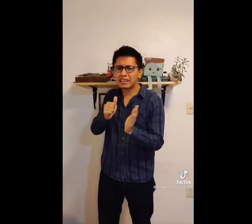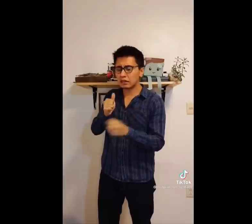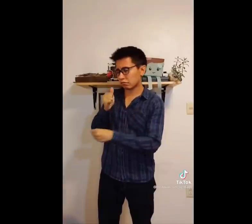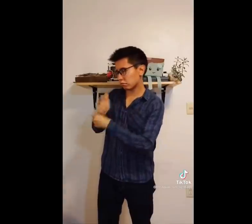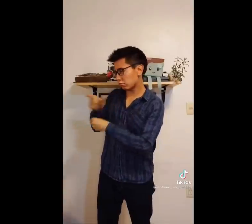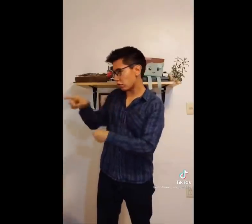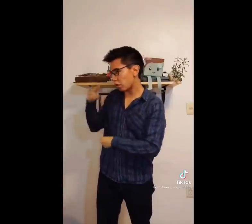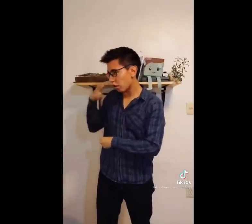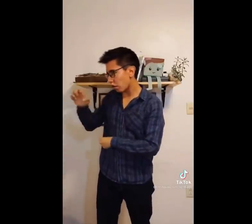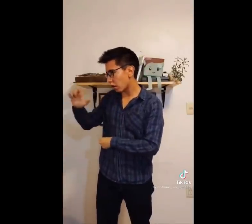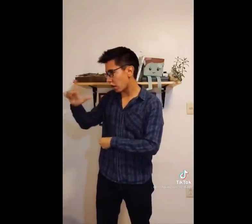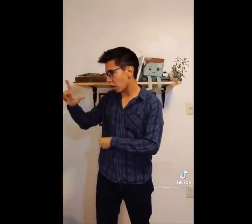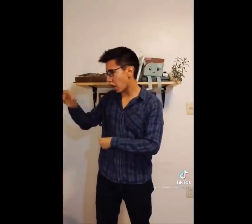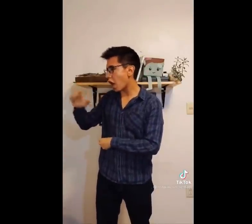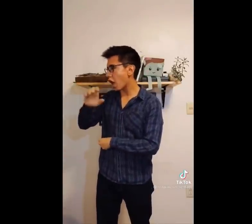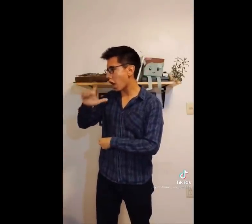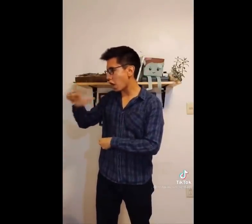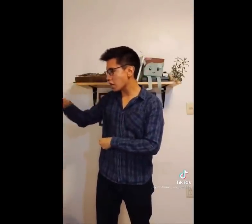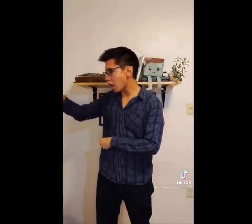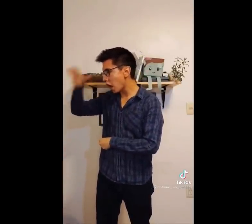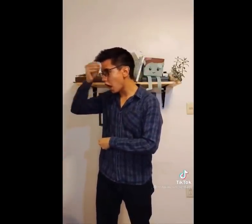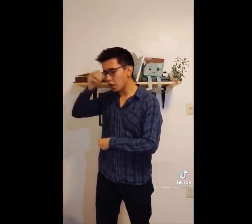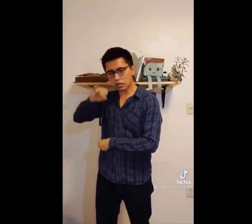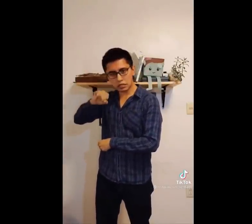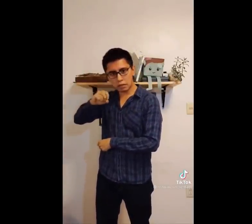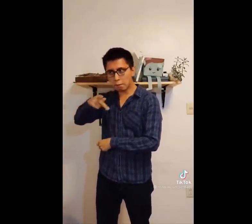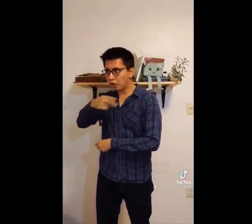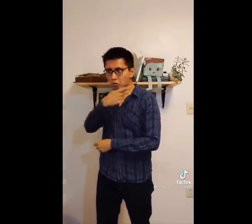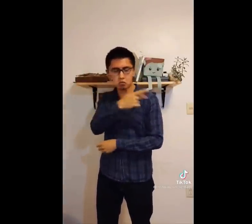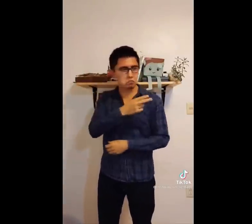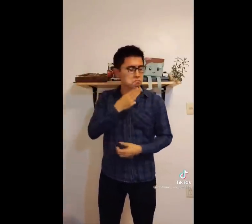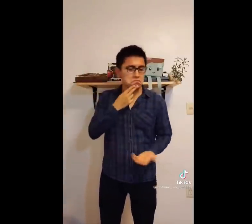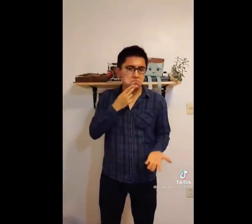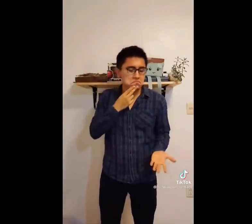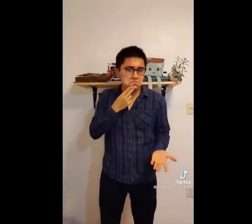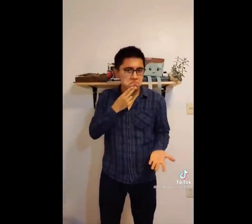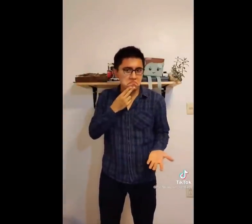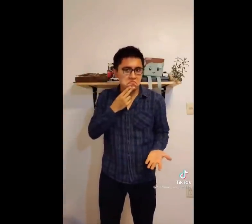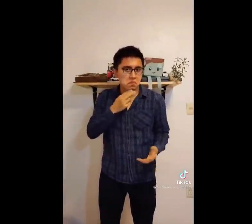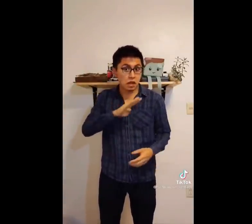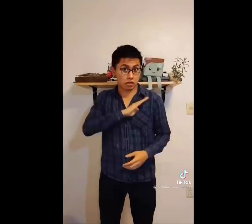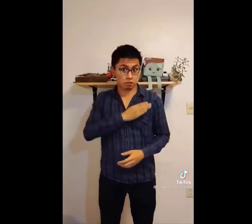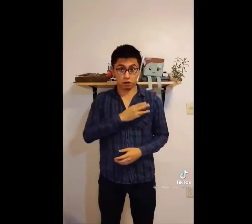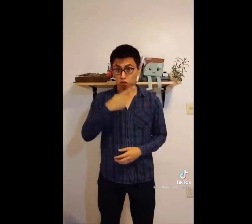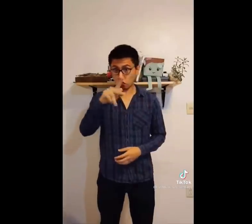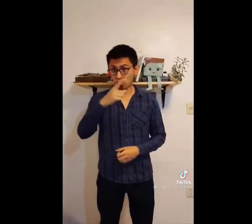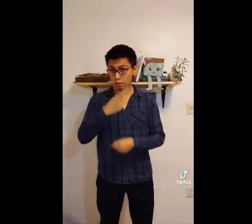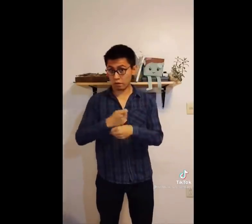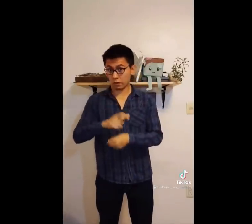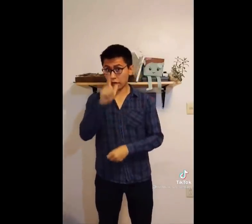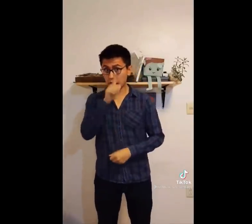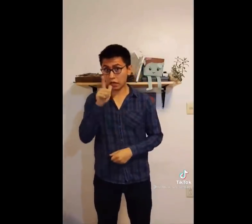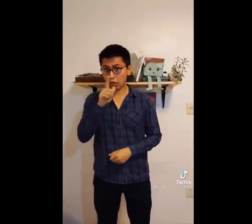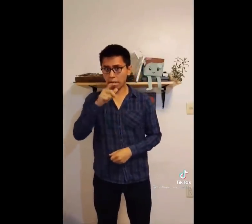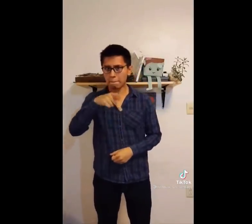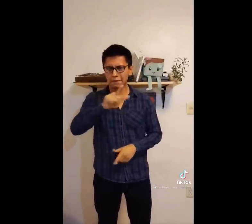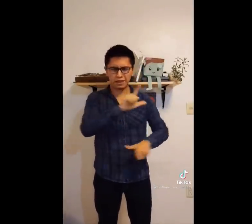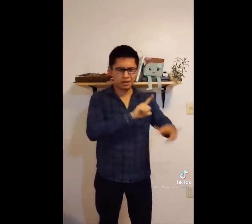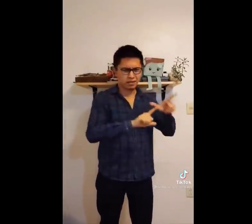usan. Ellos ven que ustedes los ocupan, los aprenden y los copian, sí, pero entre ellos no los usan. Por lo que ve, el español es tu primera lengua,